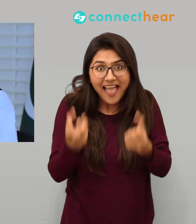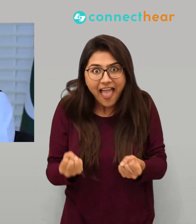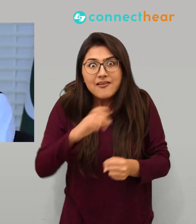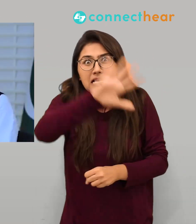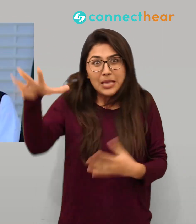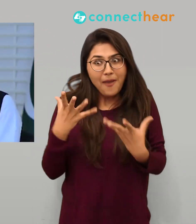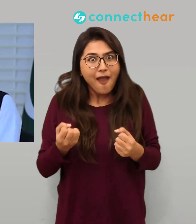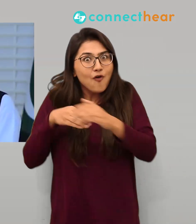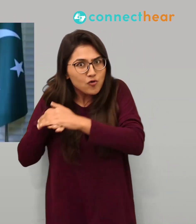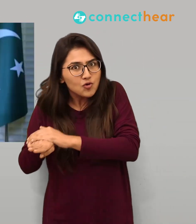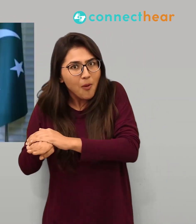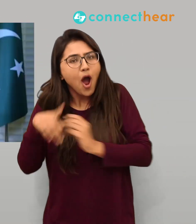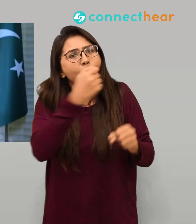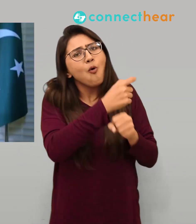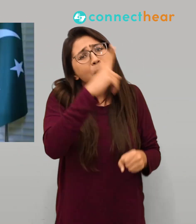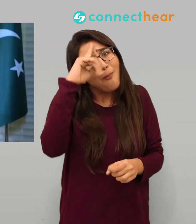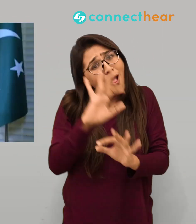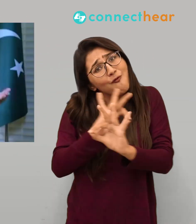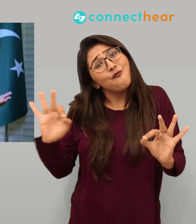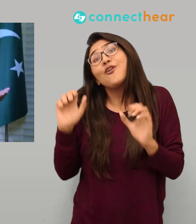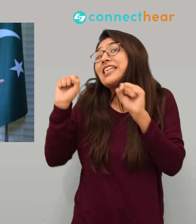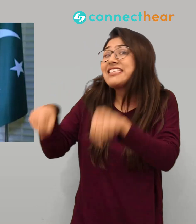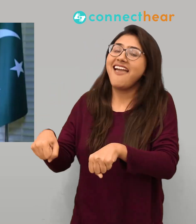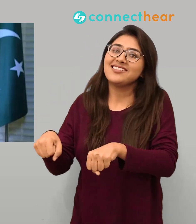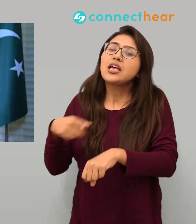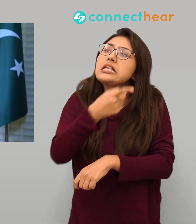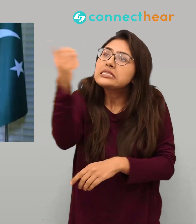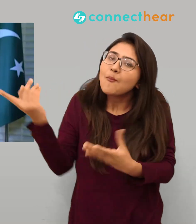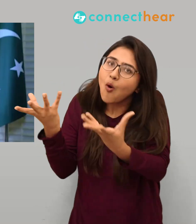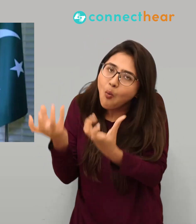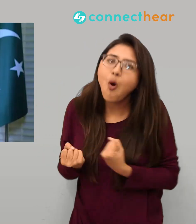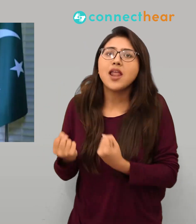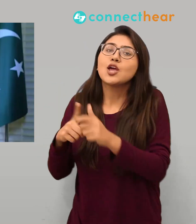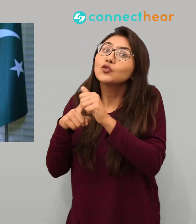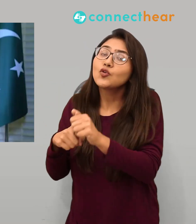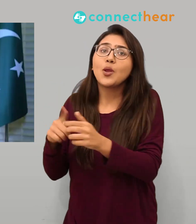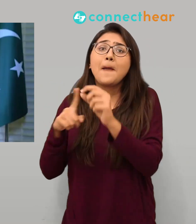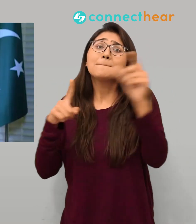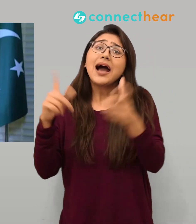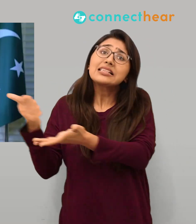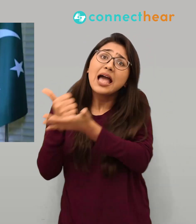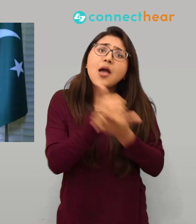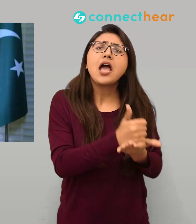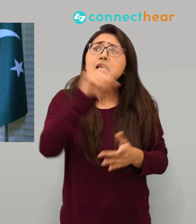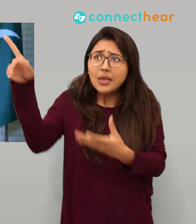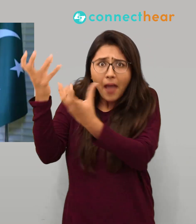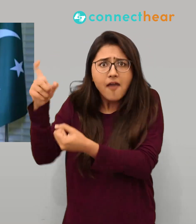انفرمیشن آ رہی ہے زیادہ اچھا ہے کہ آپ اپنے پاکستان کی خدمت کریں اور اپنے پیسے کو ڈیکلیئر کر دیں اس سے